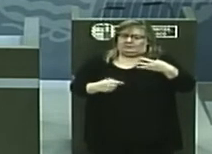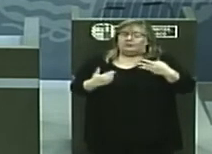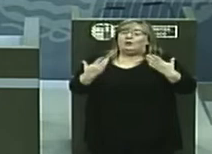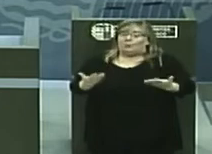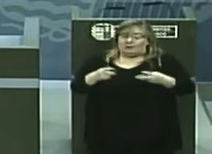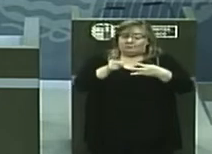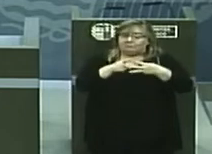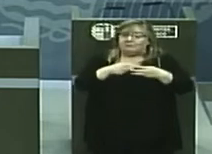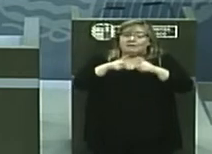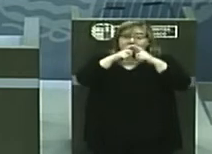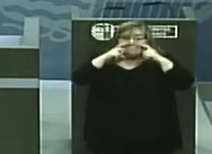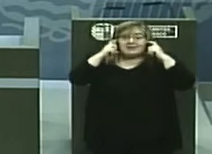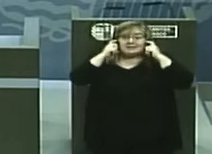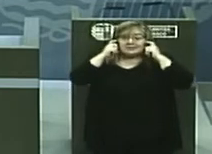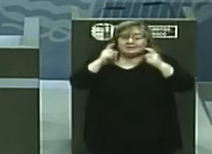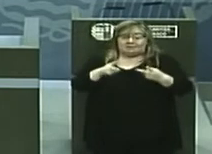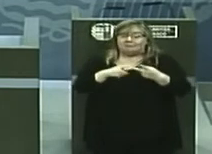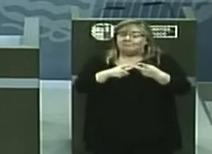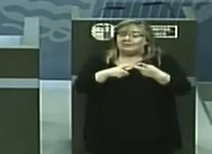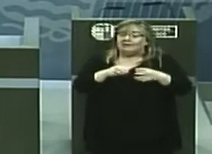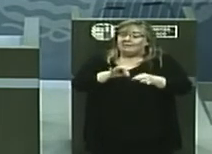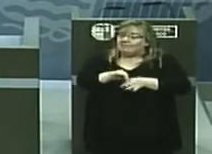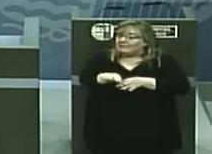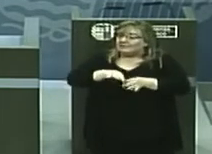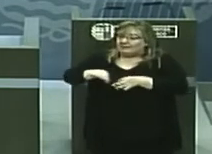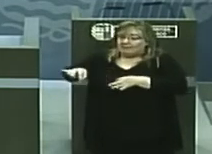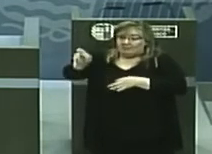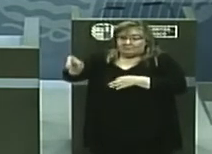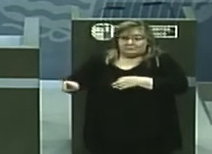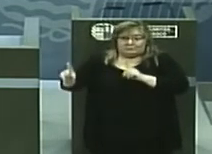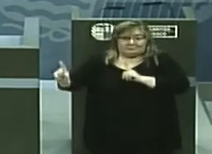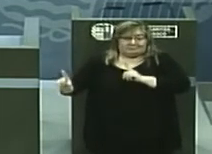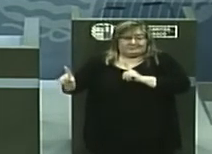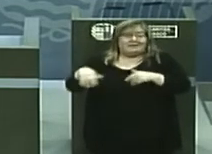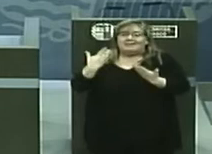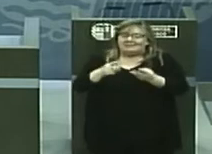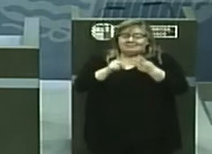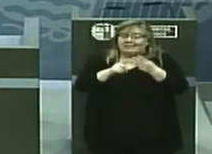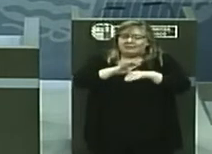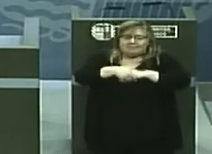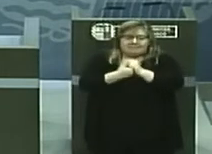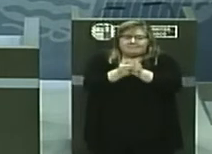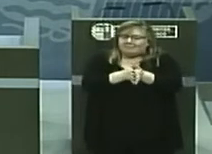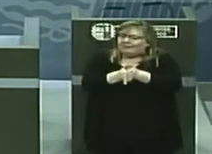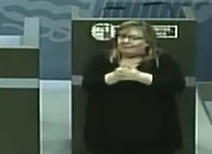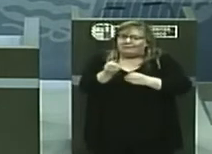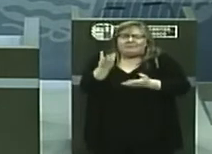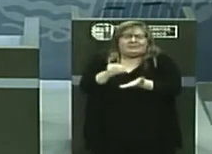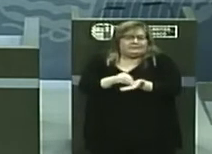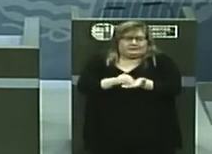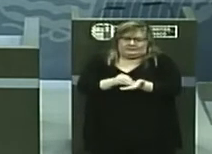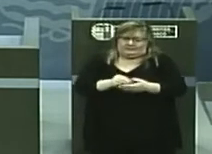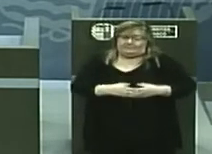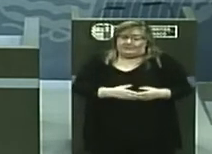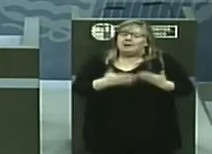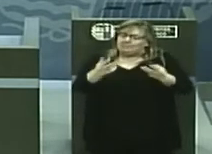La mascarilla, la distancia entre personas y el lavado frecuente de manos. Pero al margen